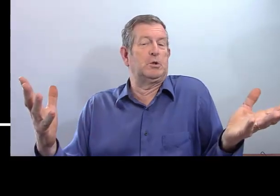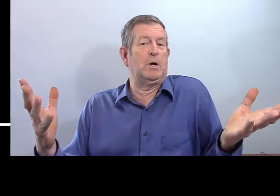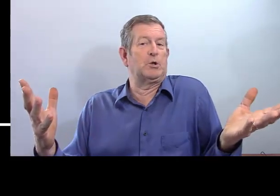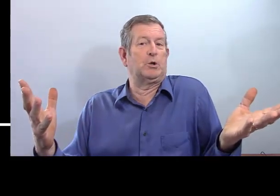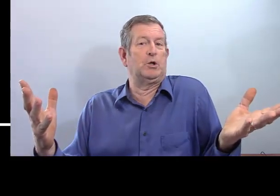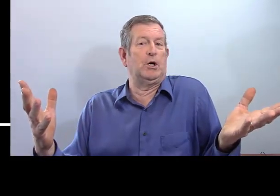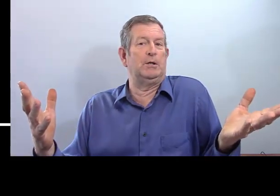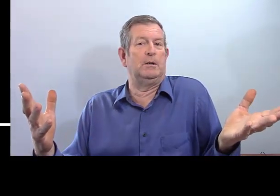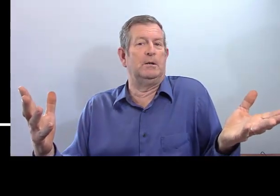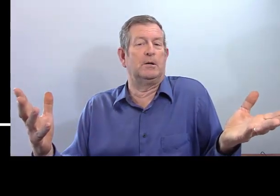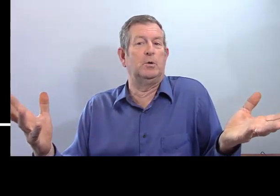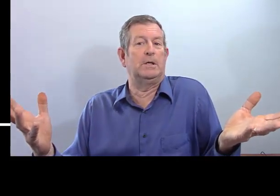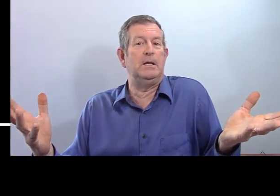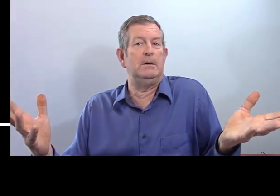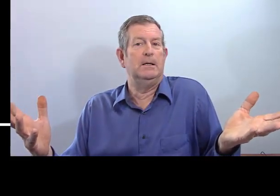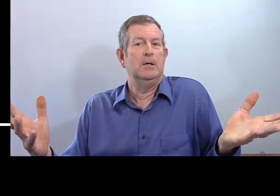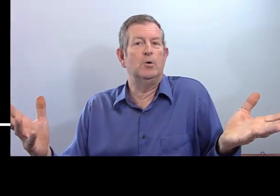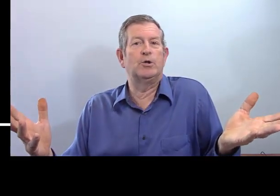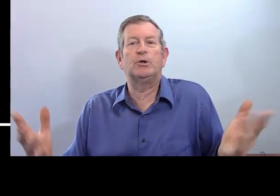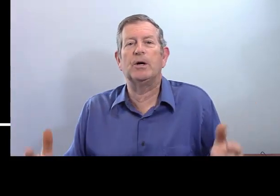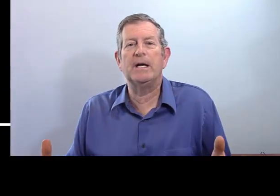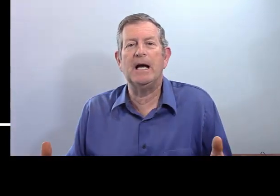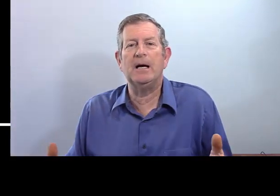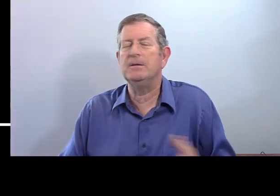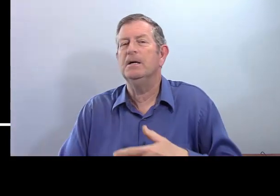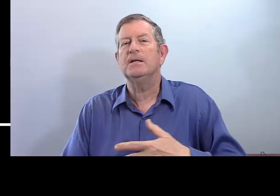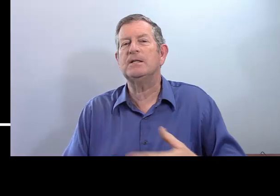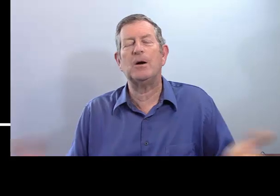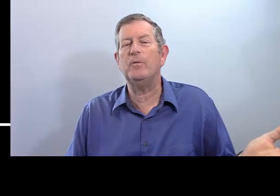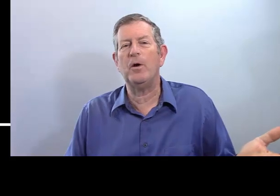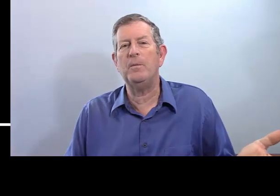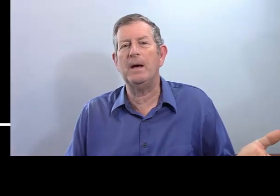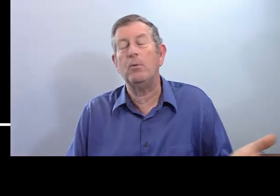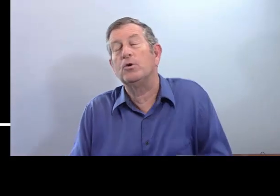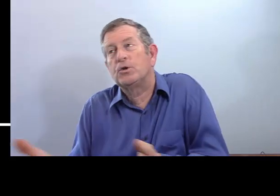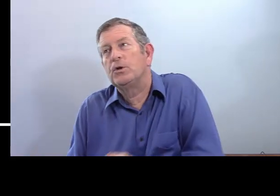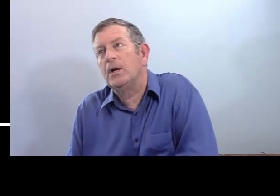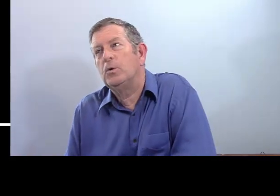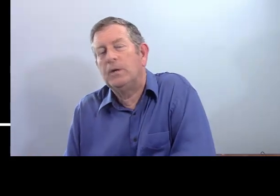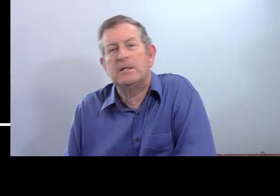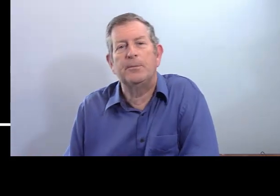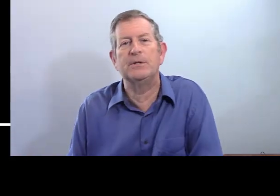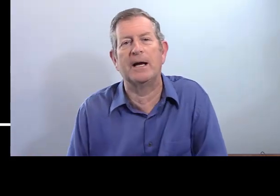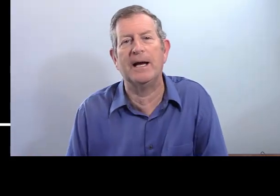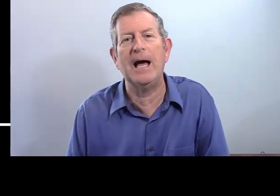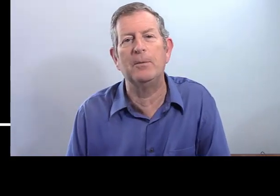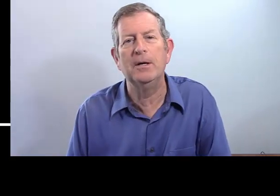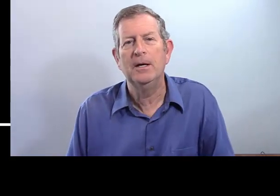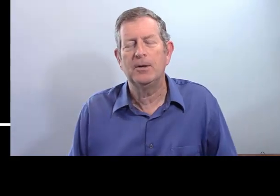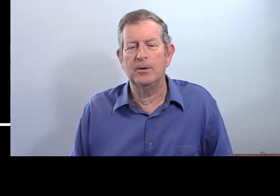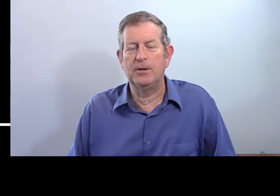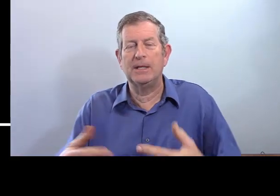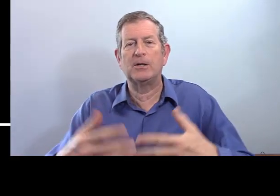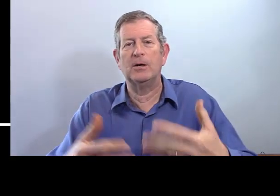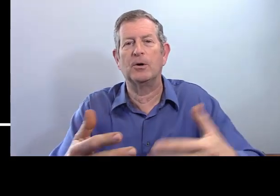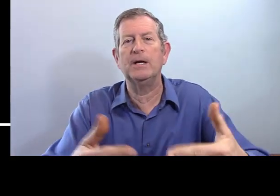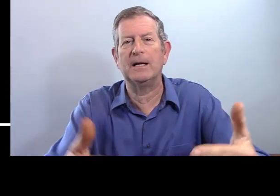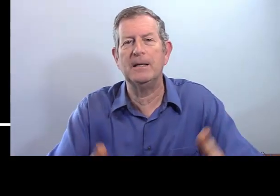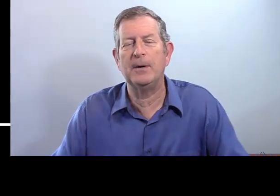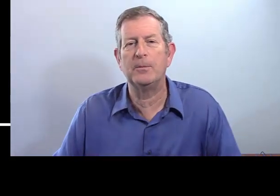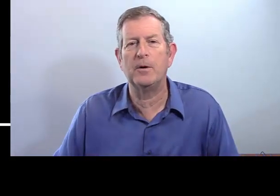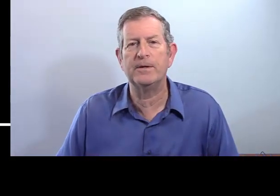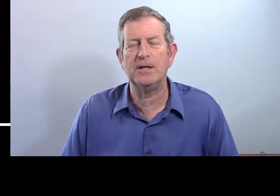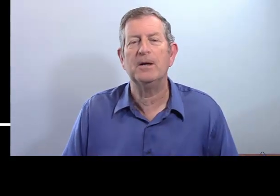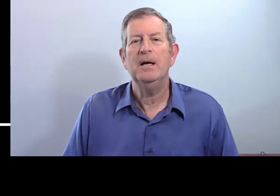que ce soit je te donne un cookie ou je te regarde, ça revient au même. Bon, je te donne un cookie, c'est plus agréable que d'être